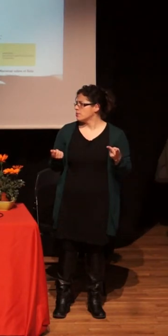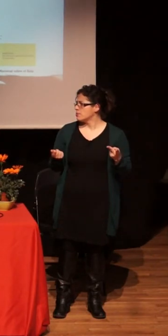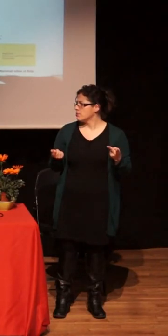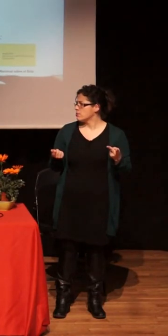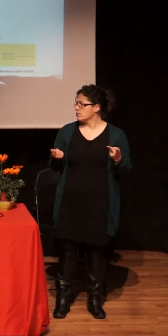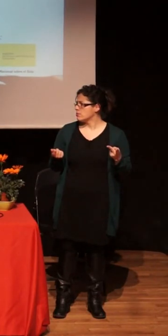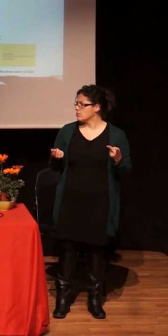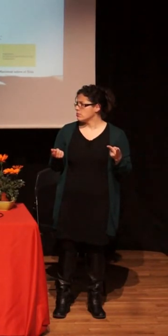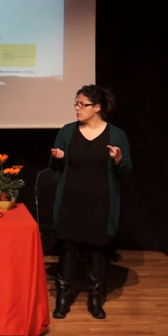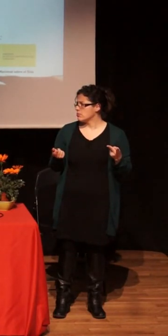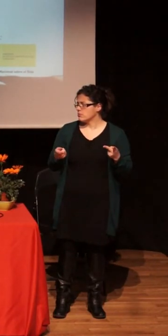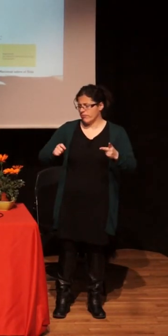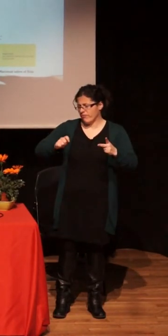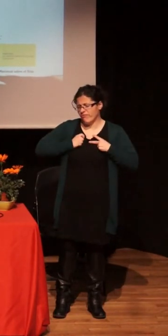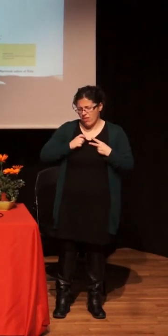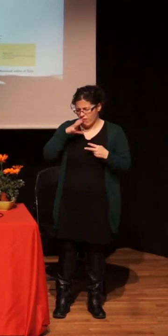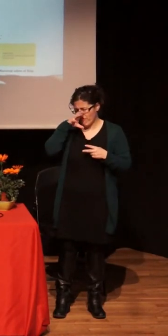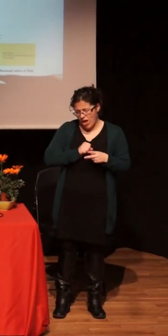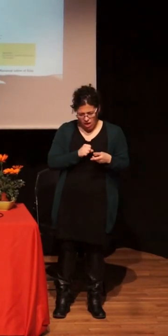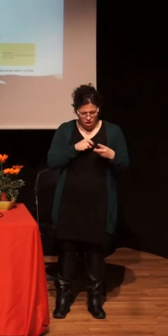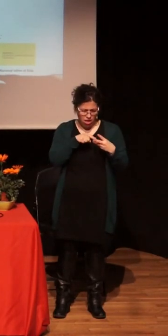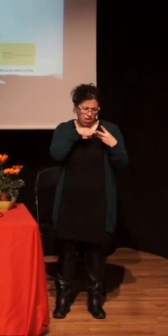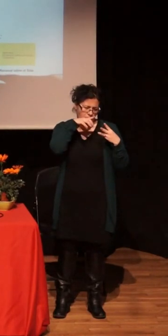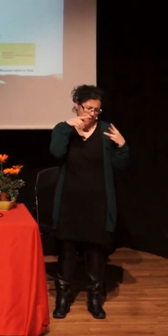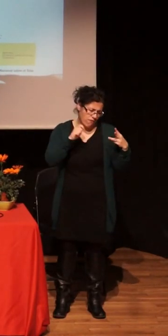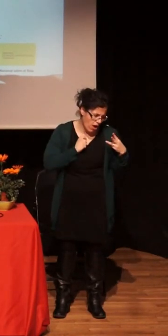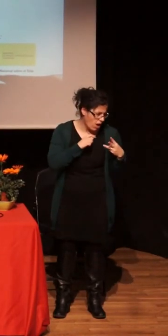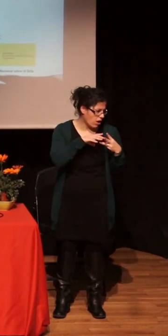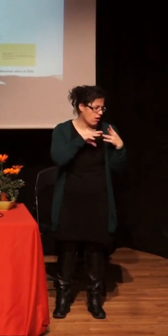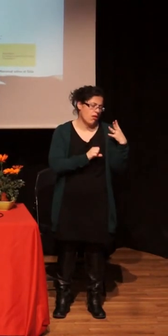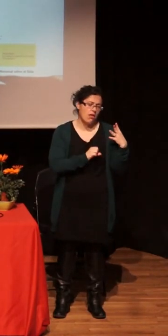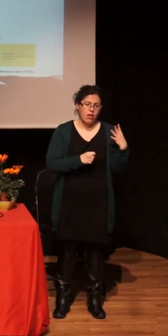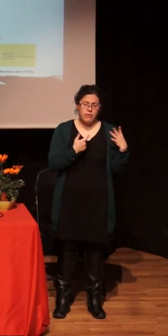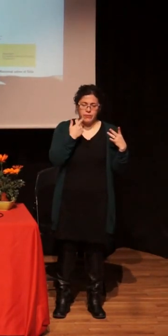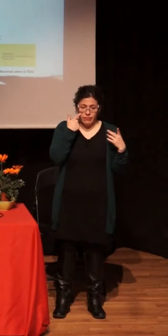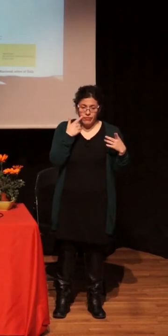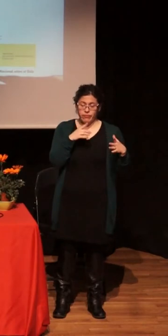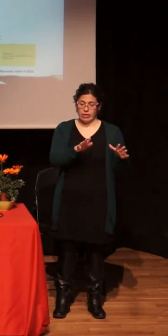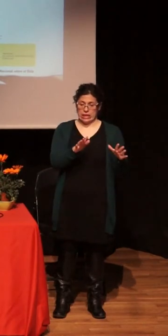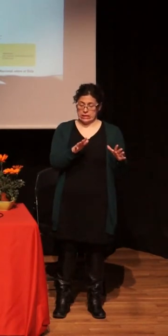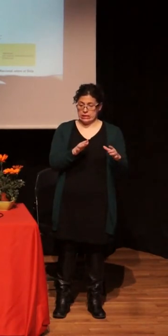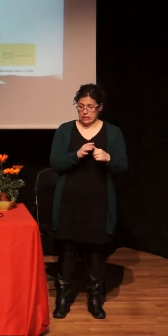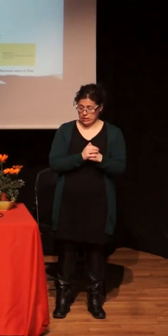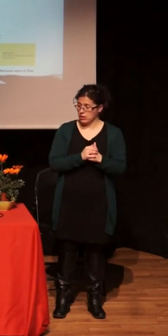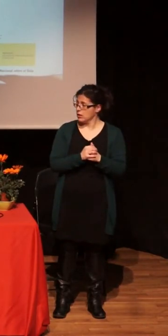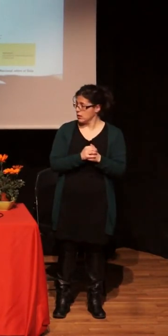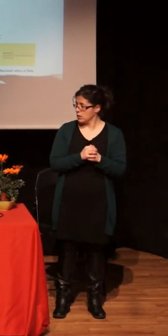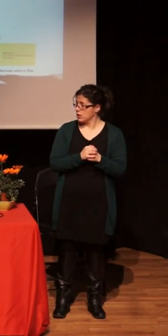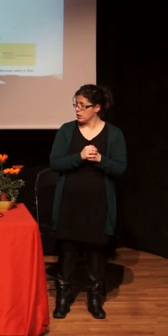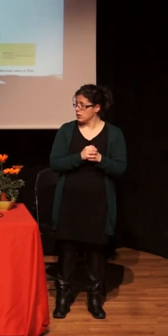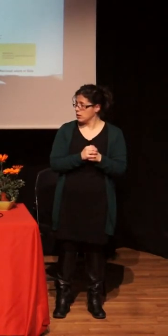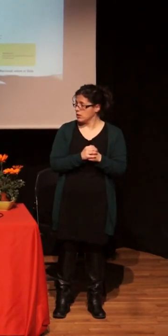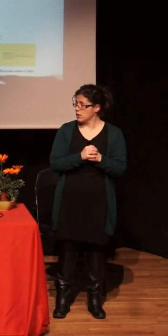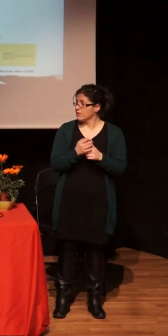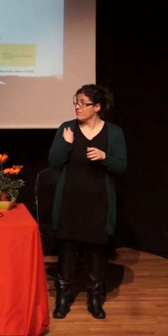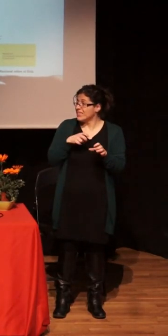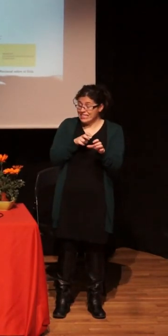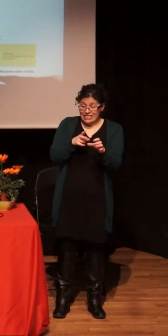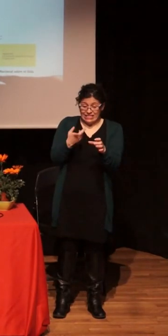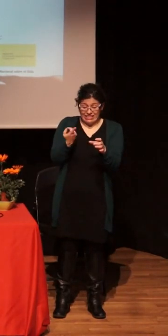pues, a ver, es que quizá también aquellas intervenciones estaban faltas de contexto, ¿no?,